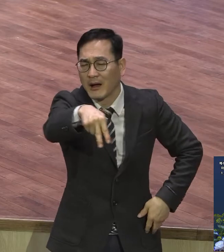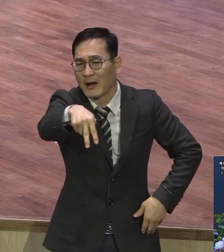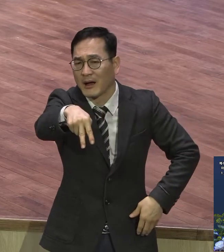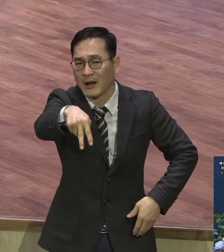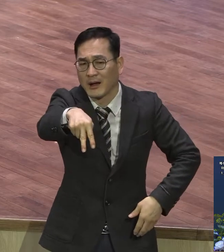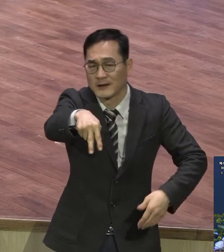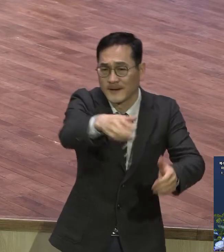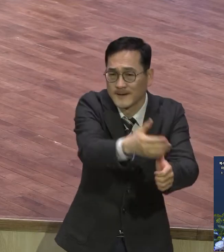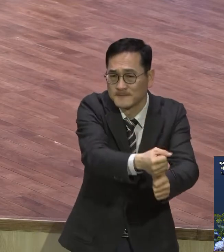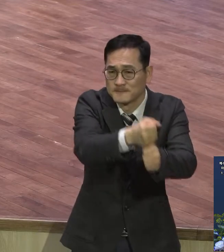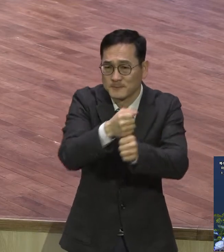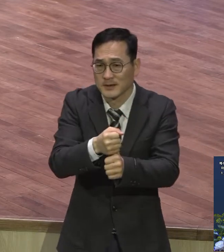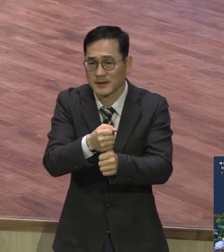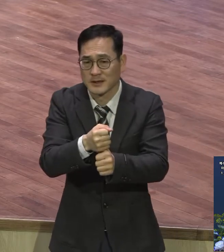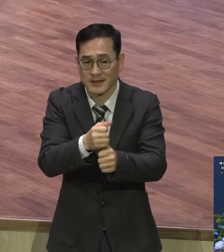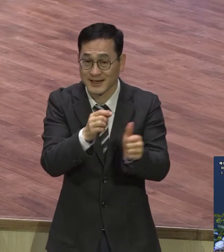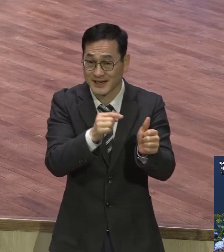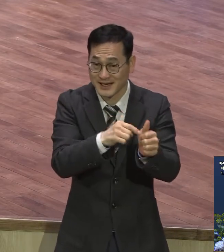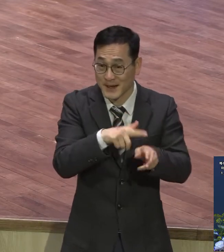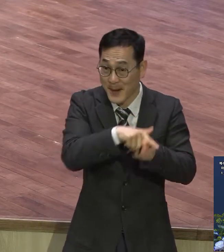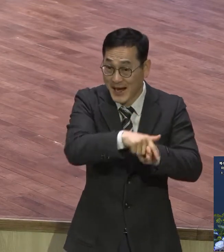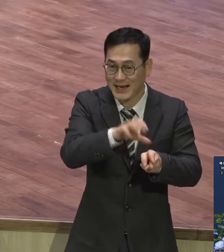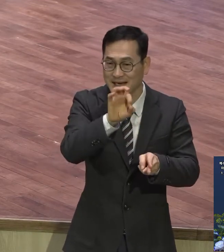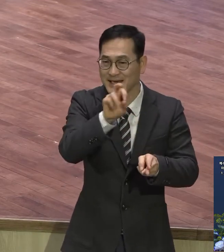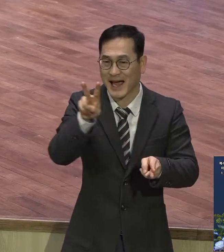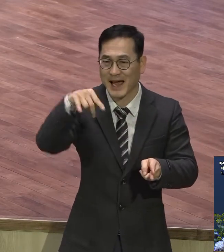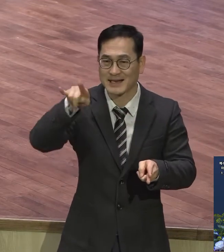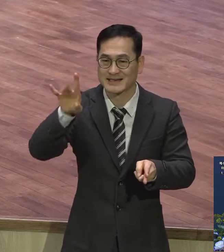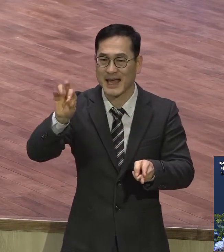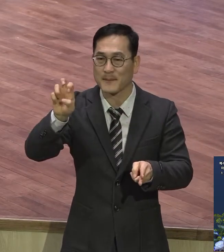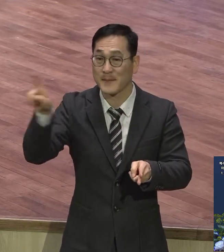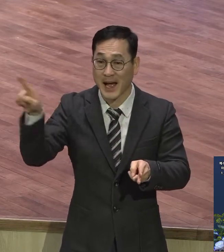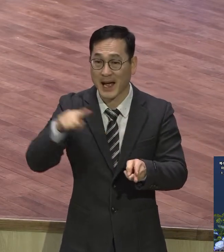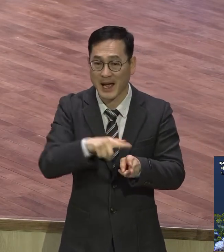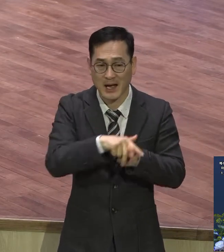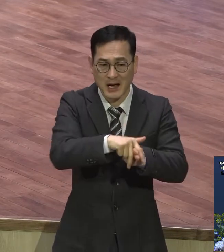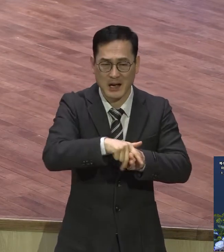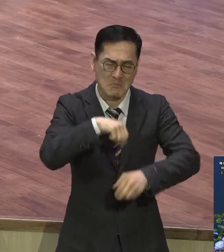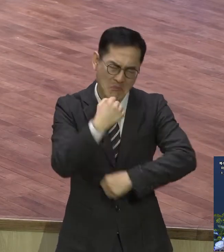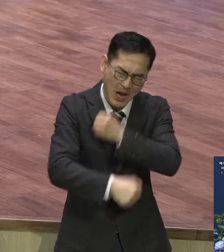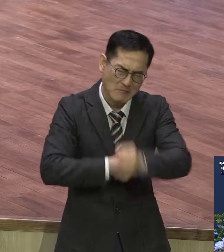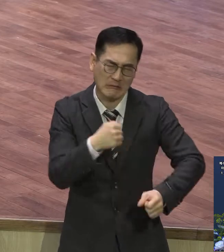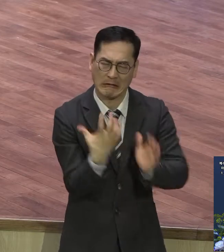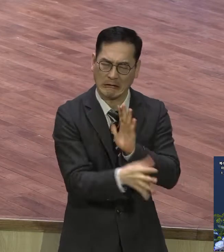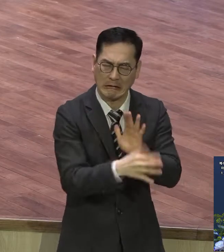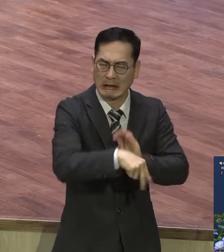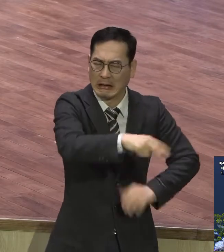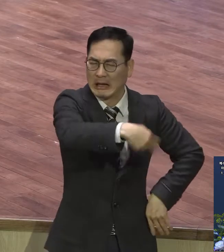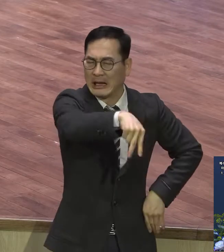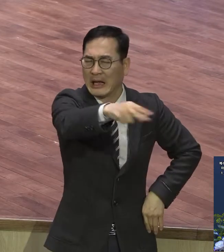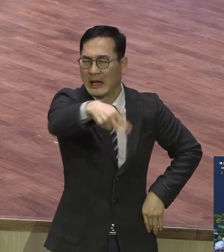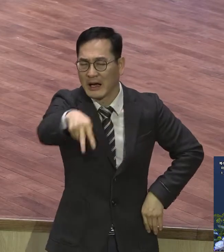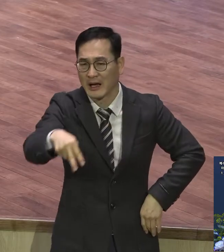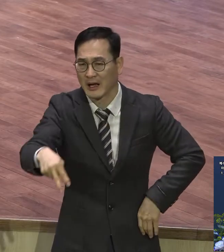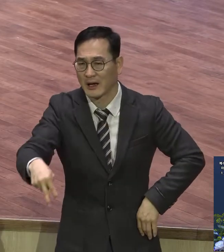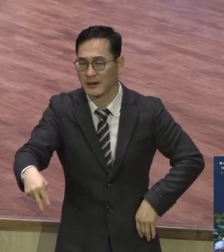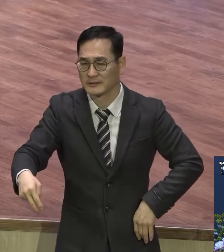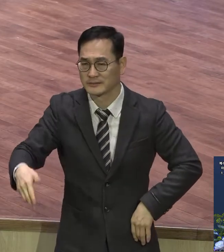아시죠? 야생마 엄청 힘 좋잖아요. 그런데 자기 맘대로 막 뛰어다니고 놀잖아요. 이걸 주인의 손에 의해서